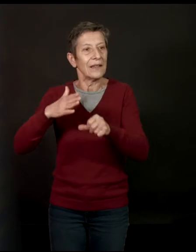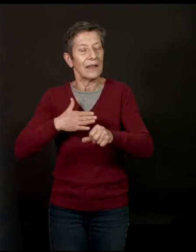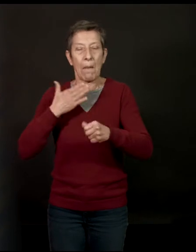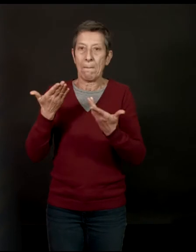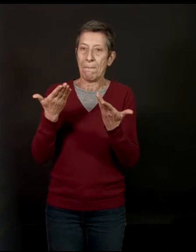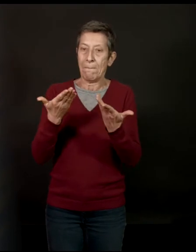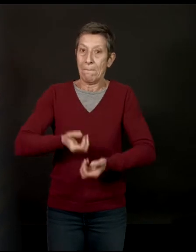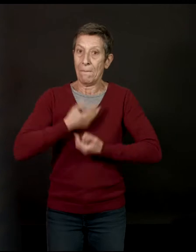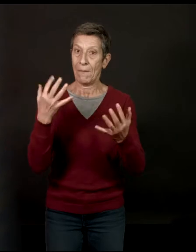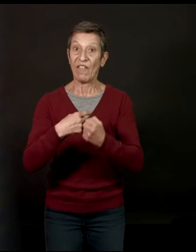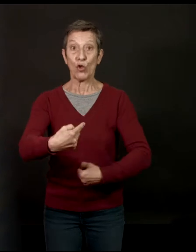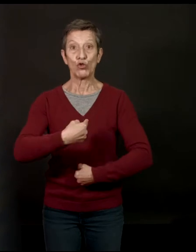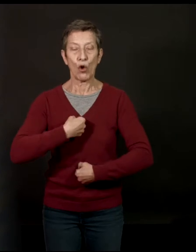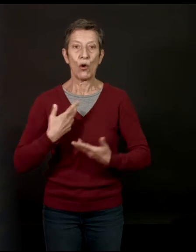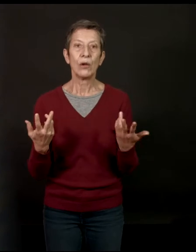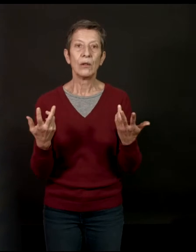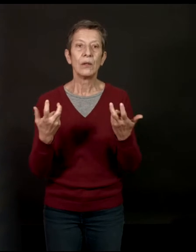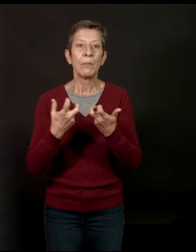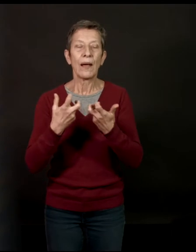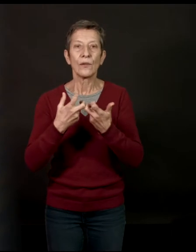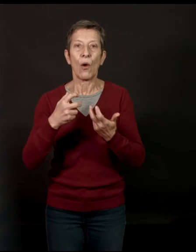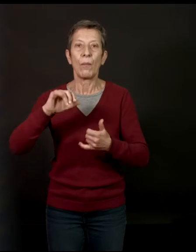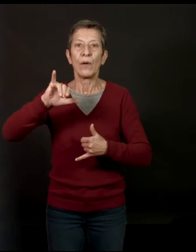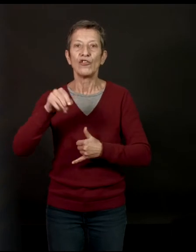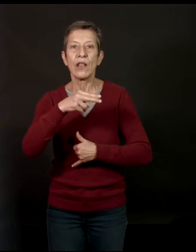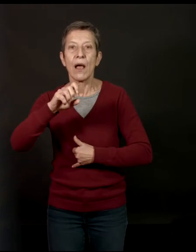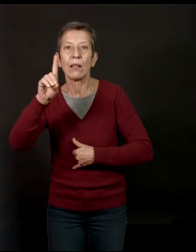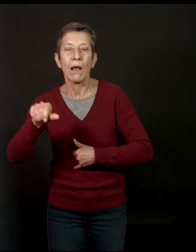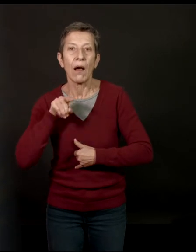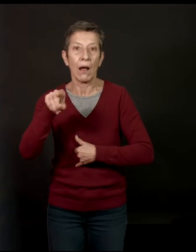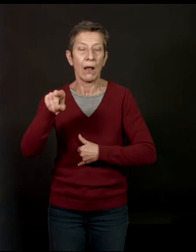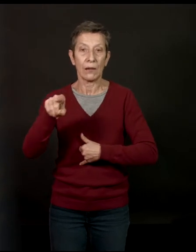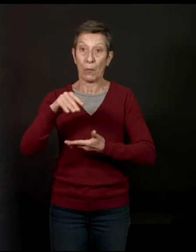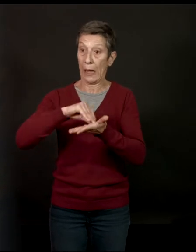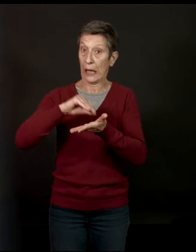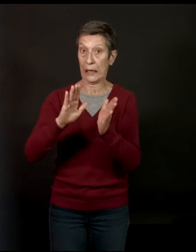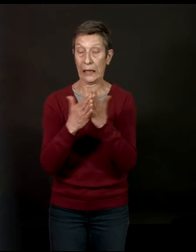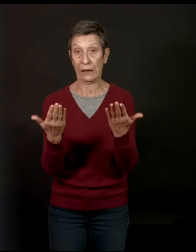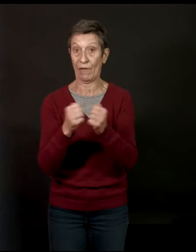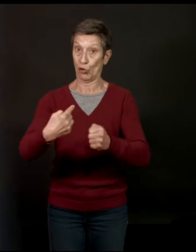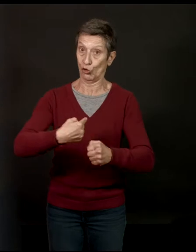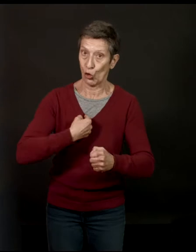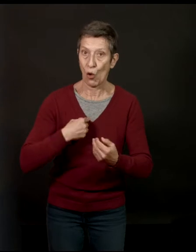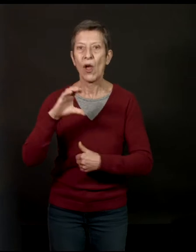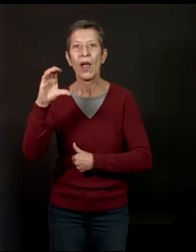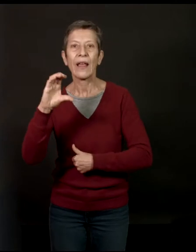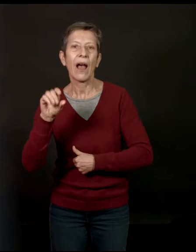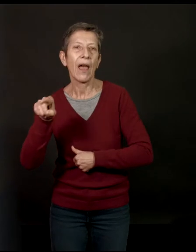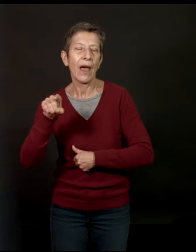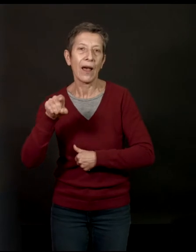le jeu, utiliser le jeu. Donc, je pense à Génada, qui a fait la serpe et qui l écrit la première personne. À Carrère, bien sûr, qui a fait l'adversaire